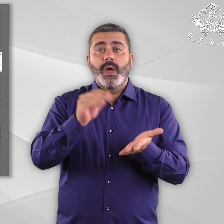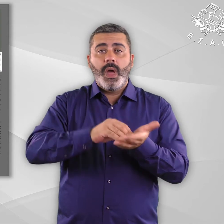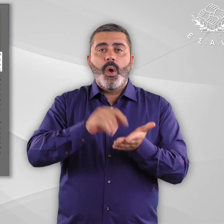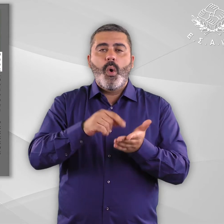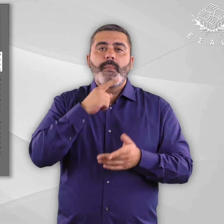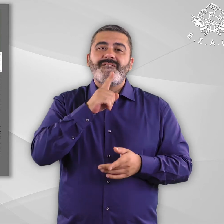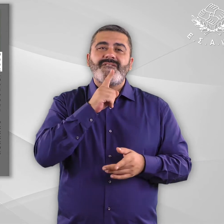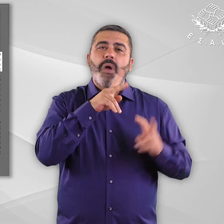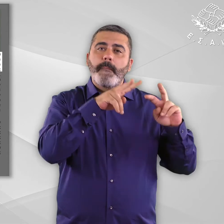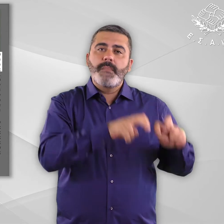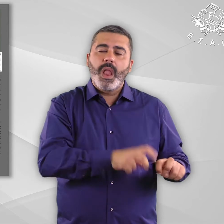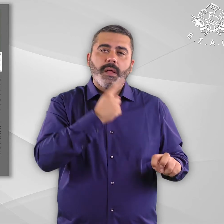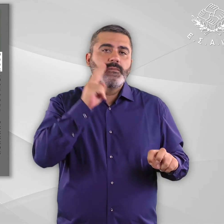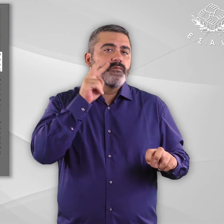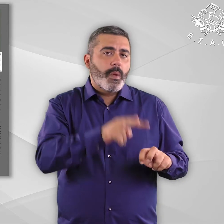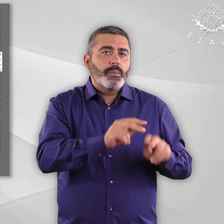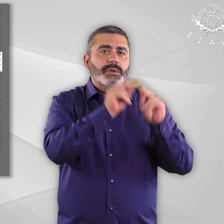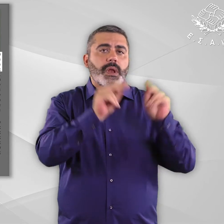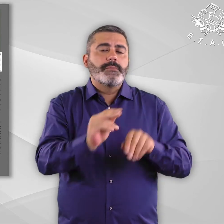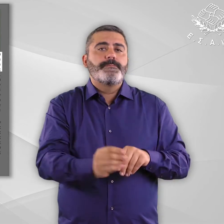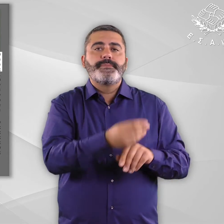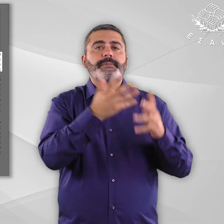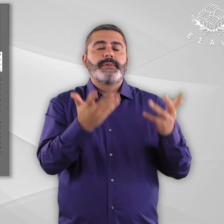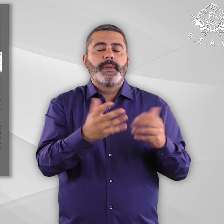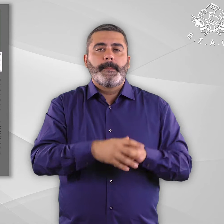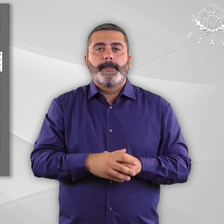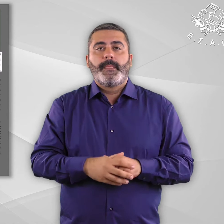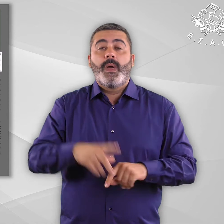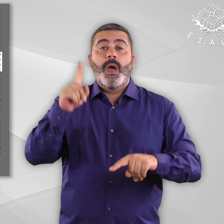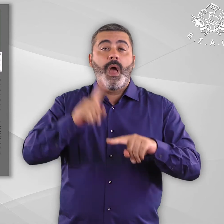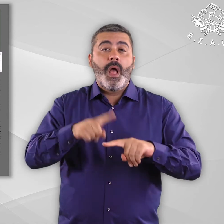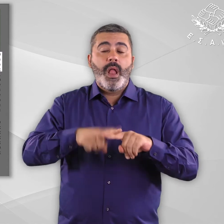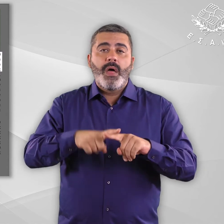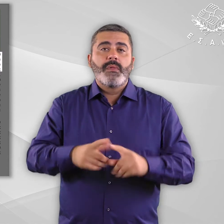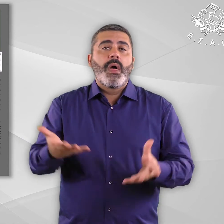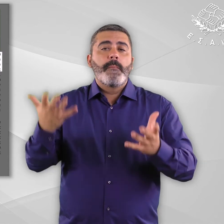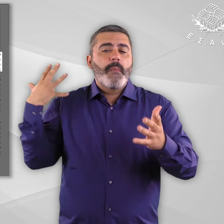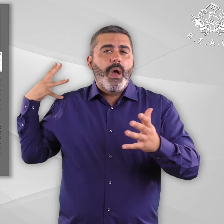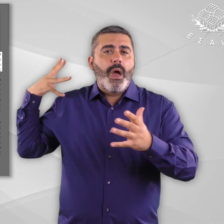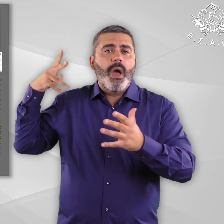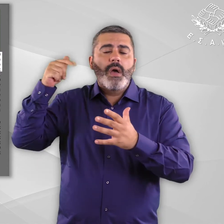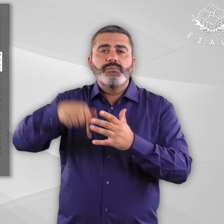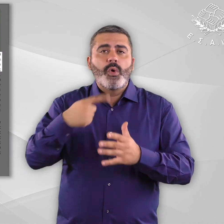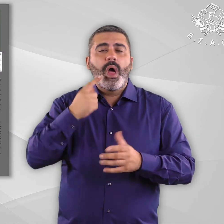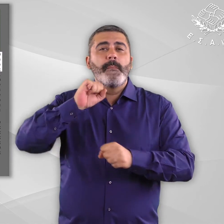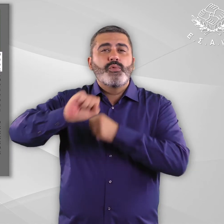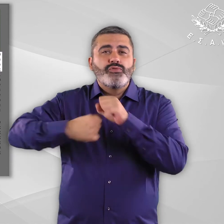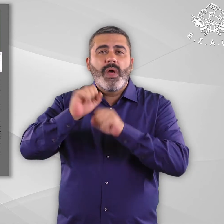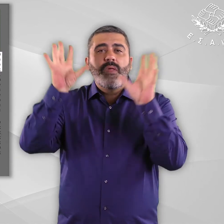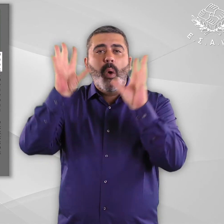προκύπτει από την προαναφερθήσα μελέτη, στην Ελλάδα δεν έχουν γίνει ιδιαίτερα συντονισμένες και στοχευμένες προσπάθειες που να διασφαλίζουν